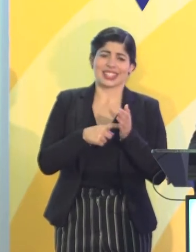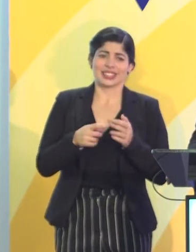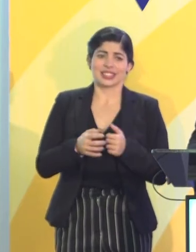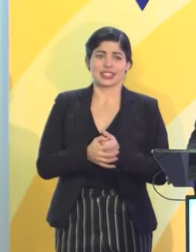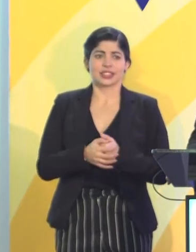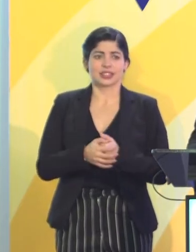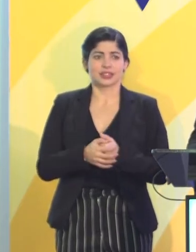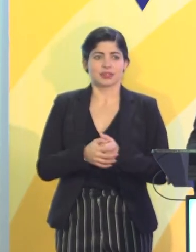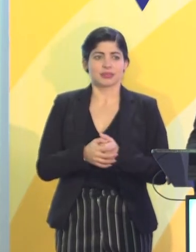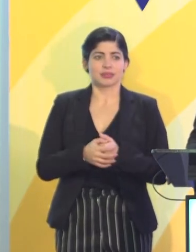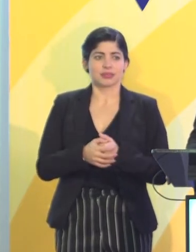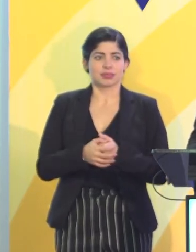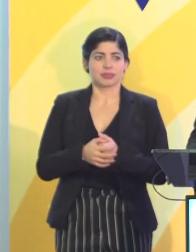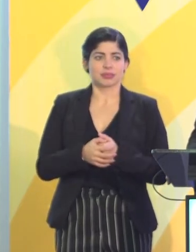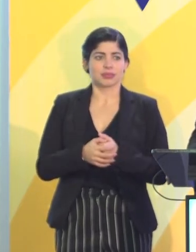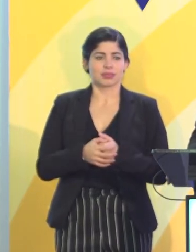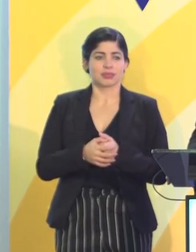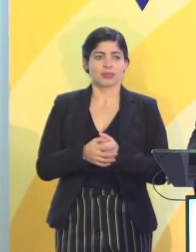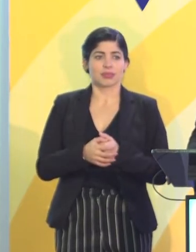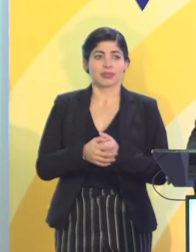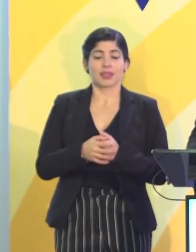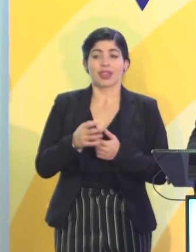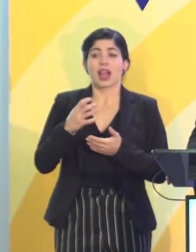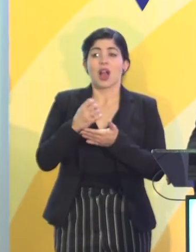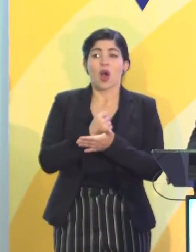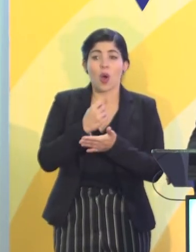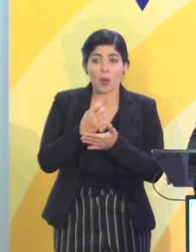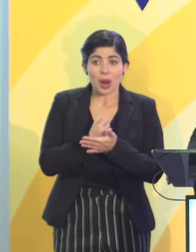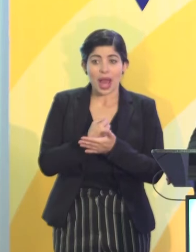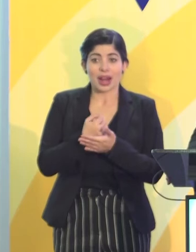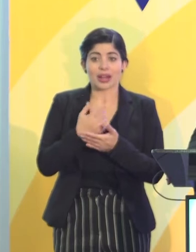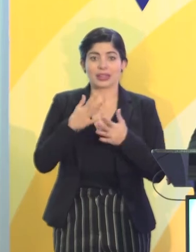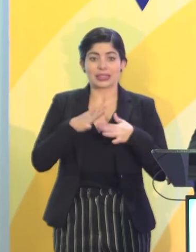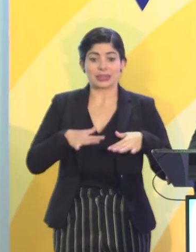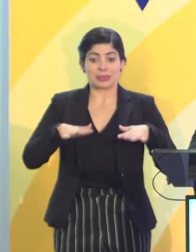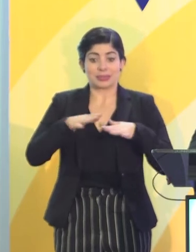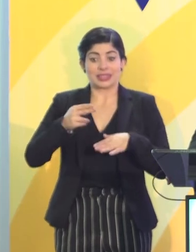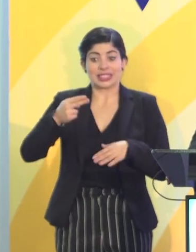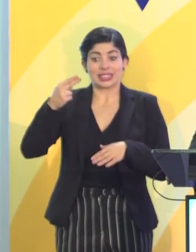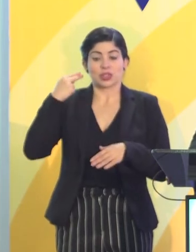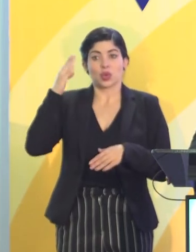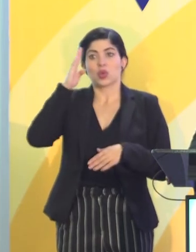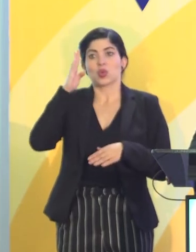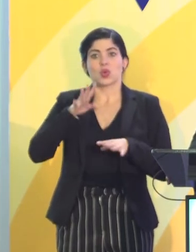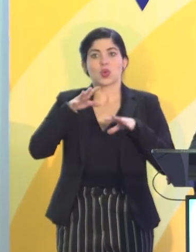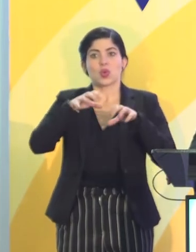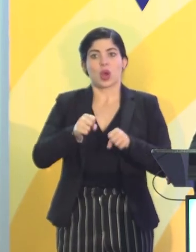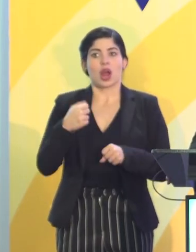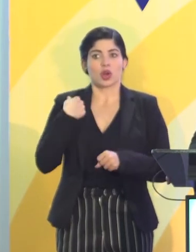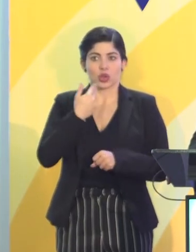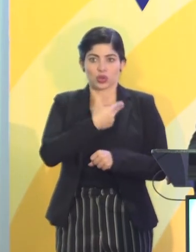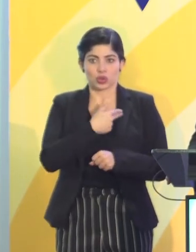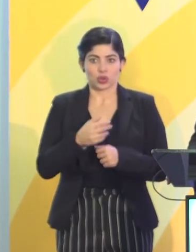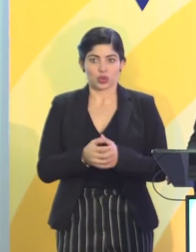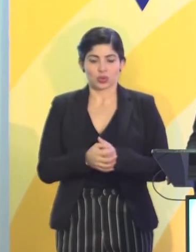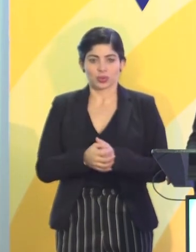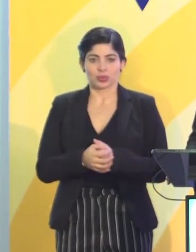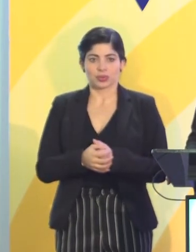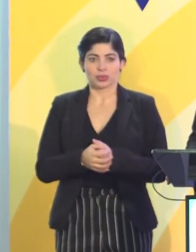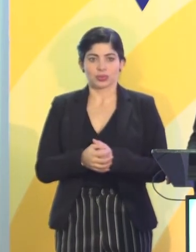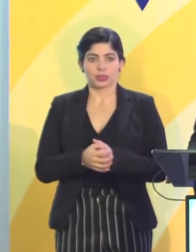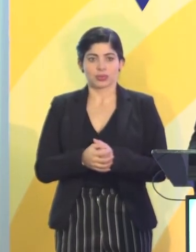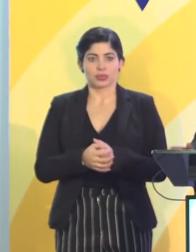el cobrar, que estamos en espacios que históricamente no fueron ocupados por nosotros y nosotras mismas.